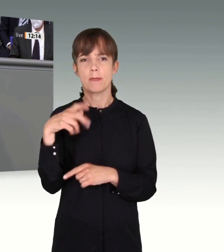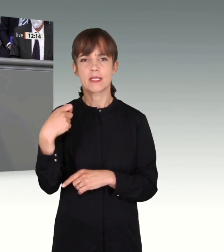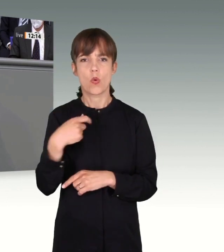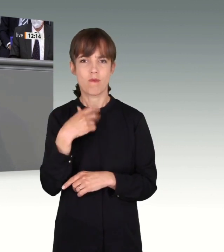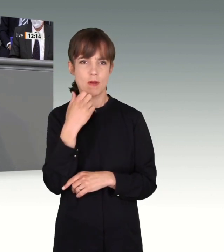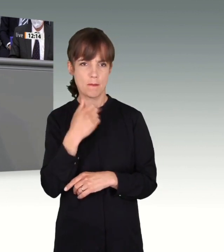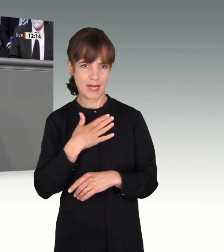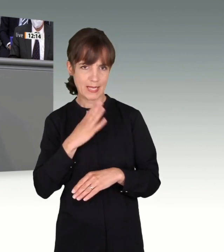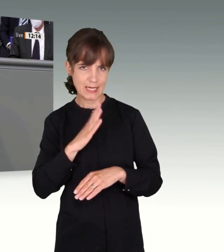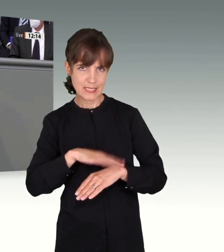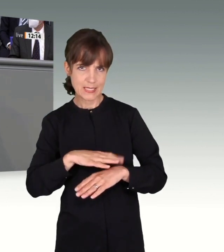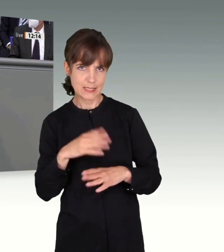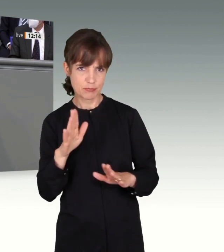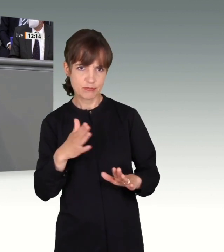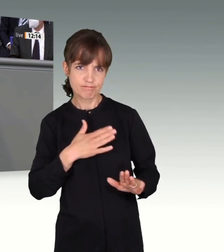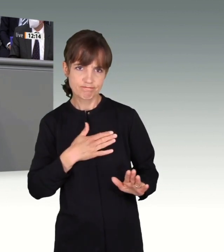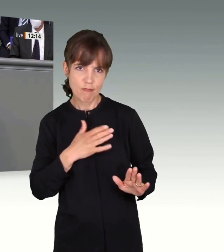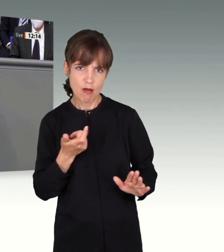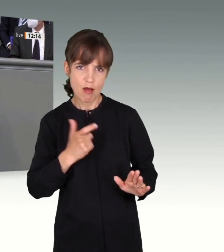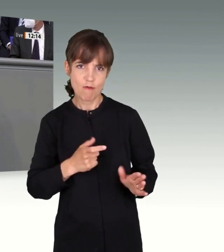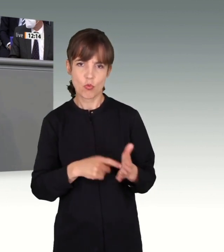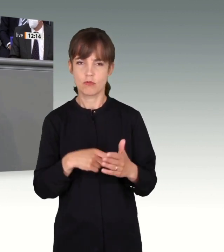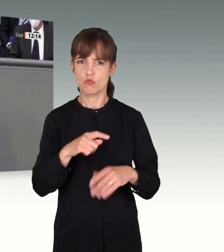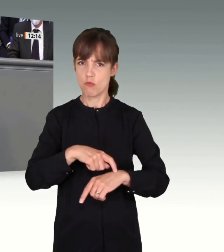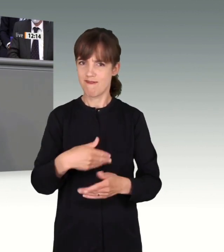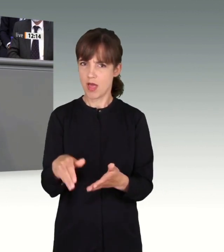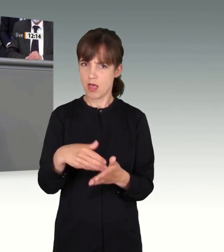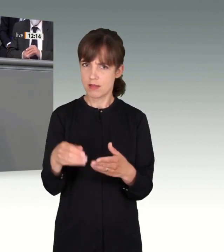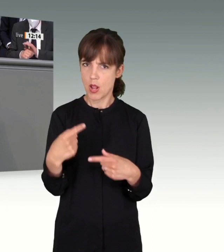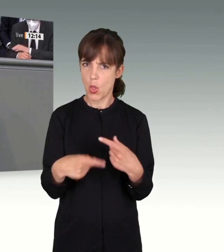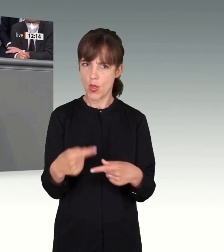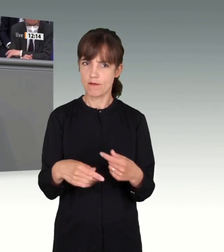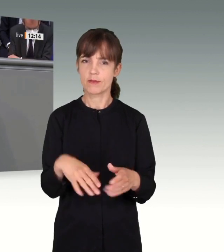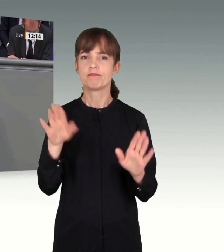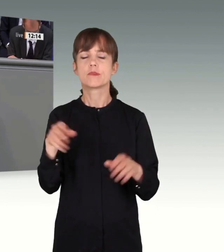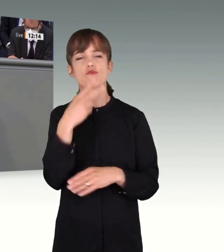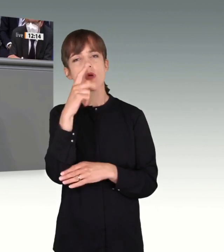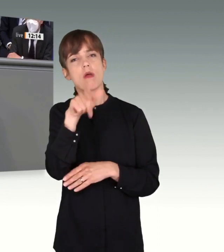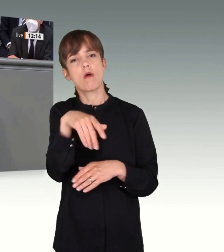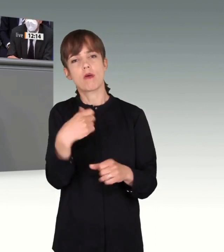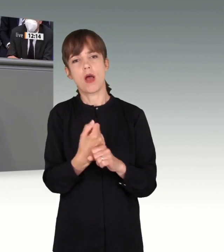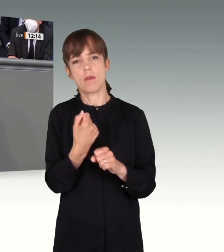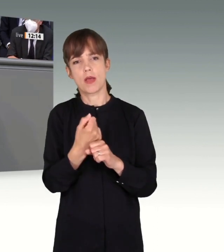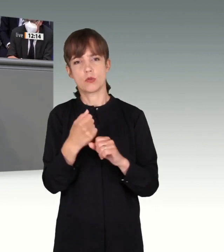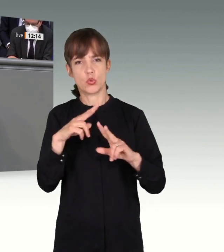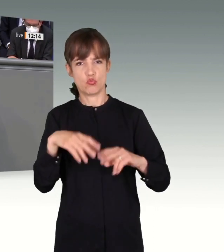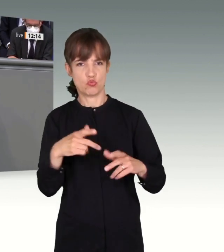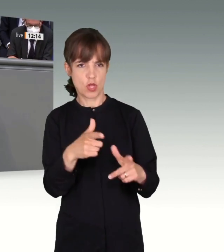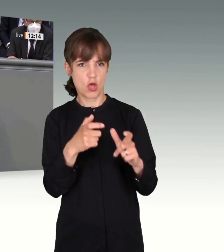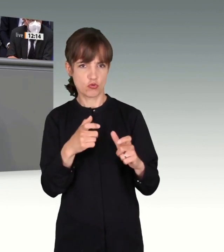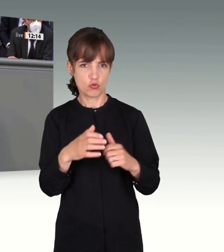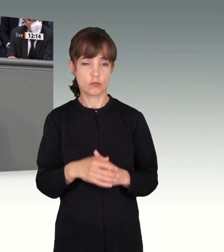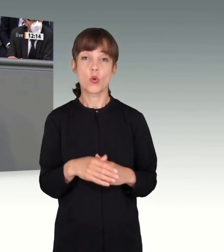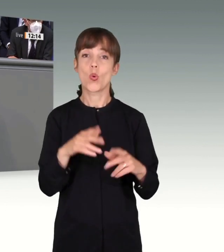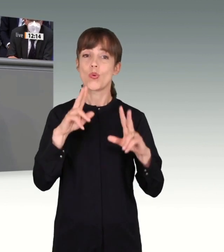Untersuchungsausschuss. Der Untersuchungsausschuss hatte es nicht immer leicht, hatte es mit Widerständen zu tun. Insbesondere Konsultationen mit